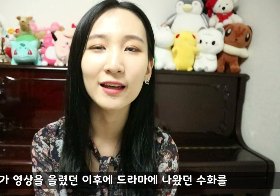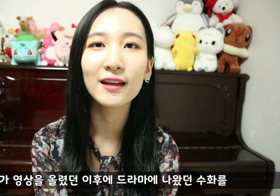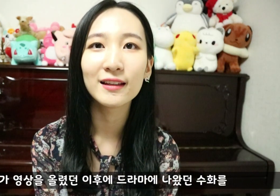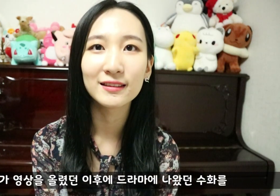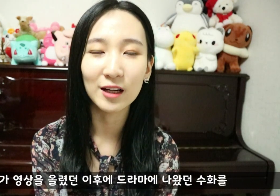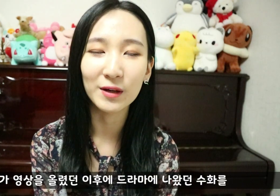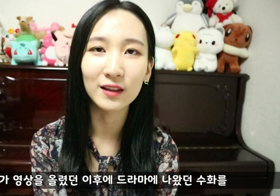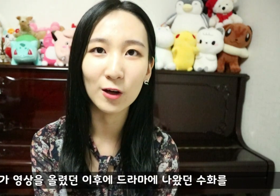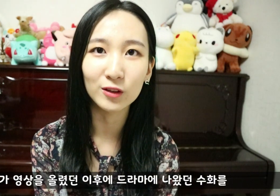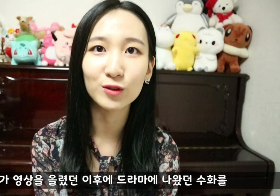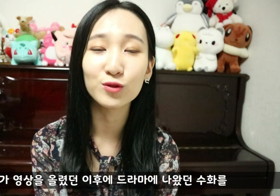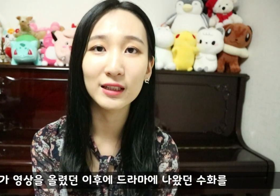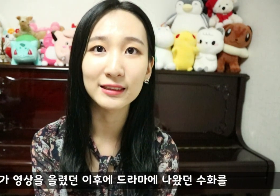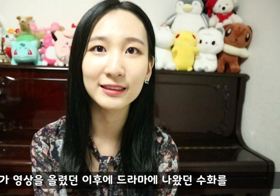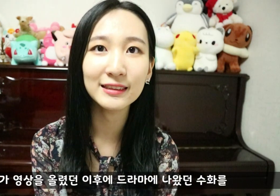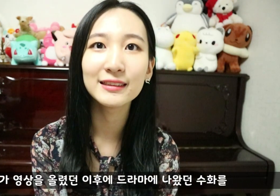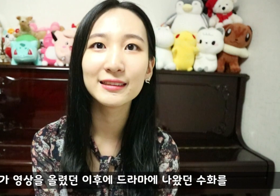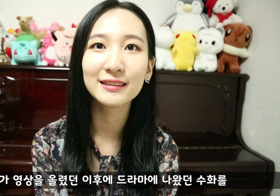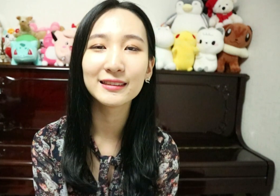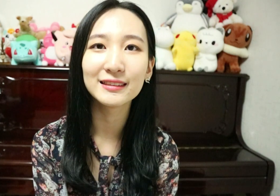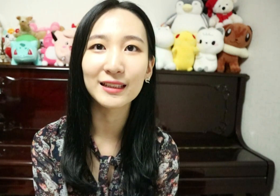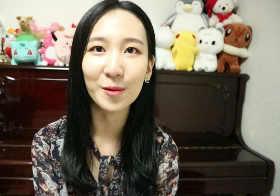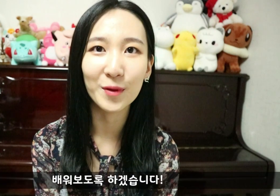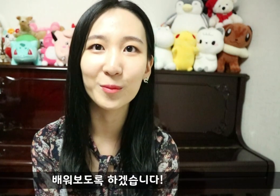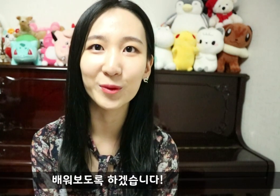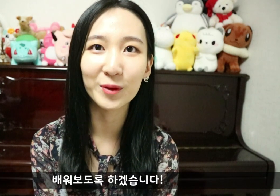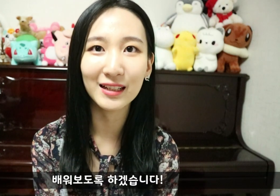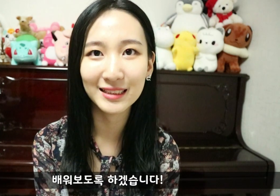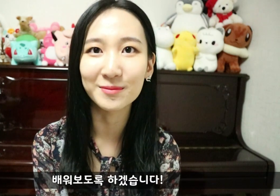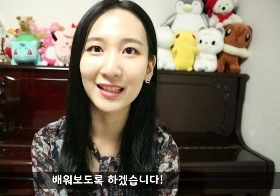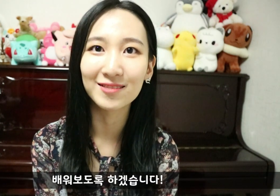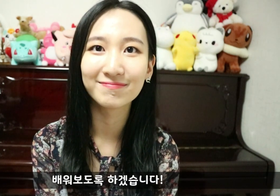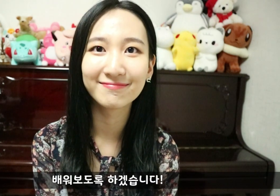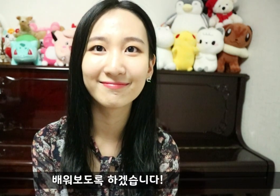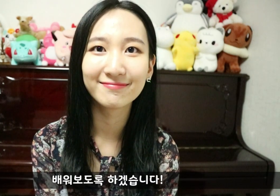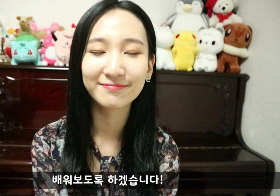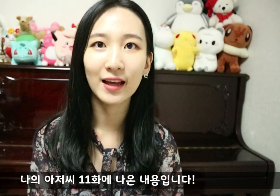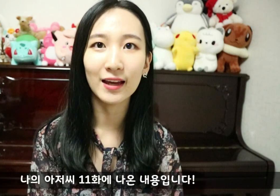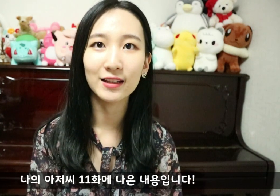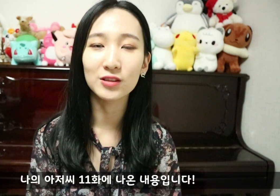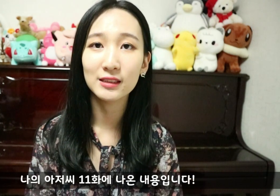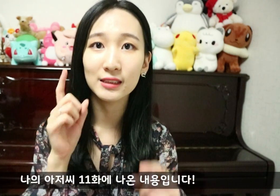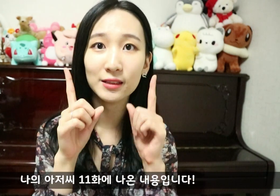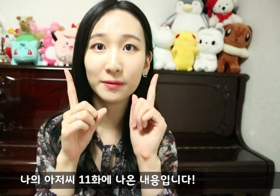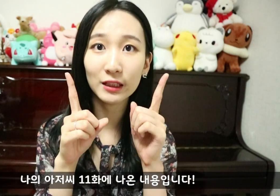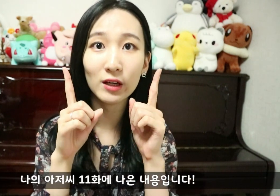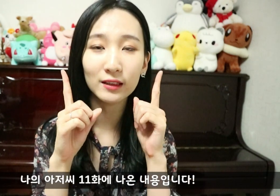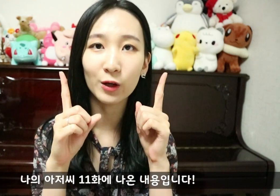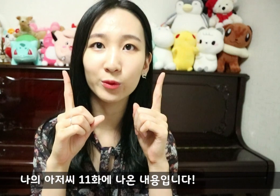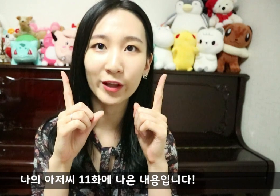드라마에 나왔던 수아들을 배워보도록 하겠습니다 나의 아저씨 11화에 나온